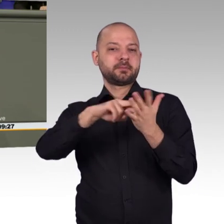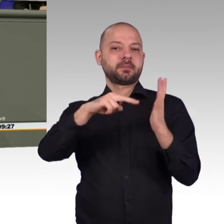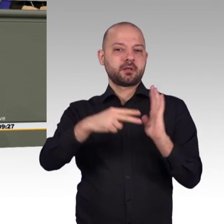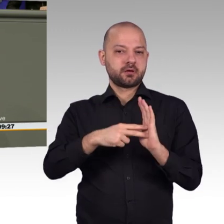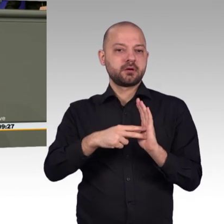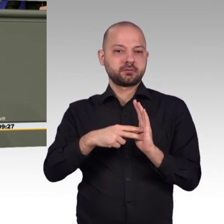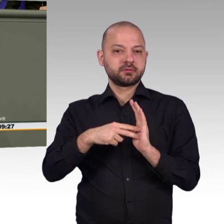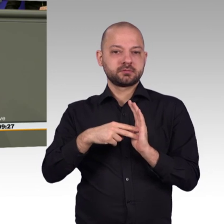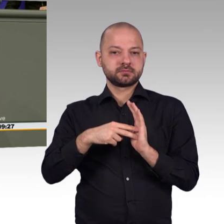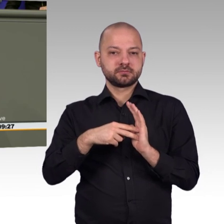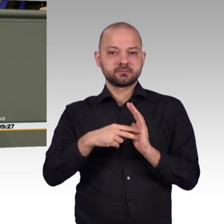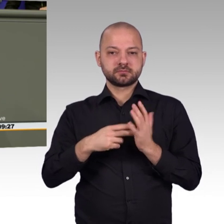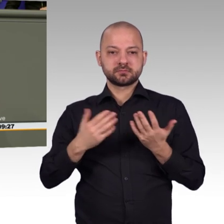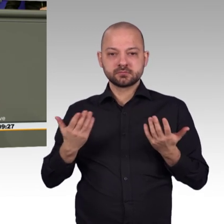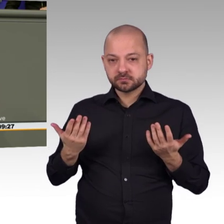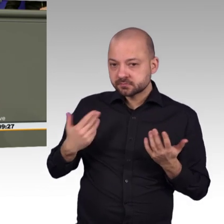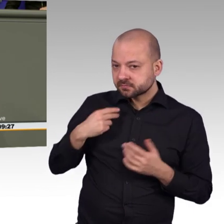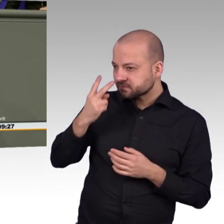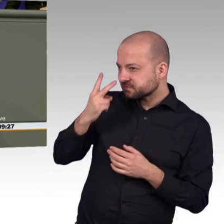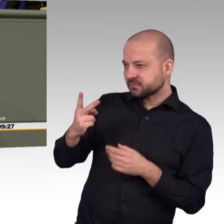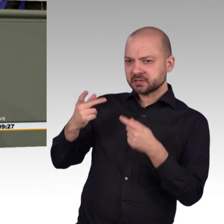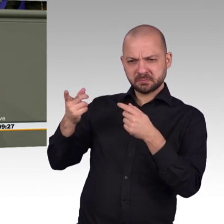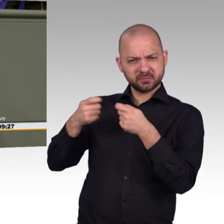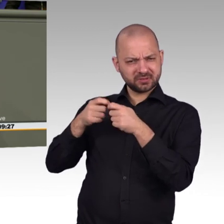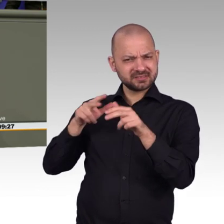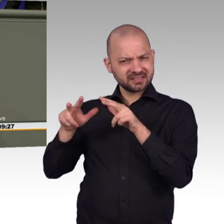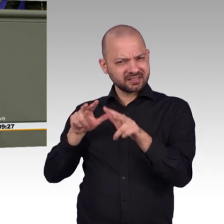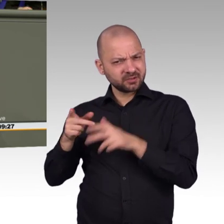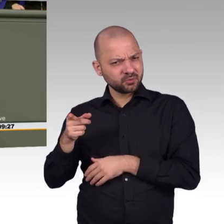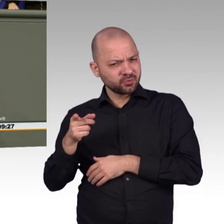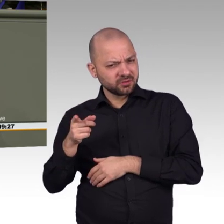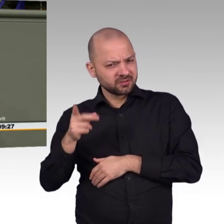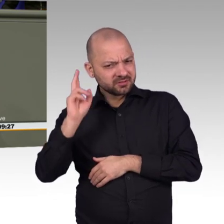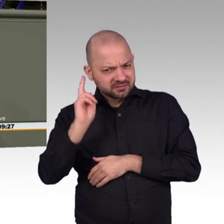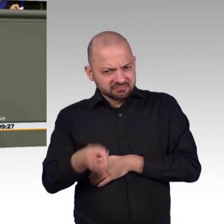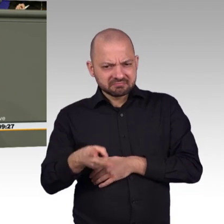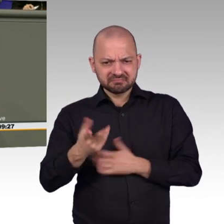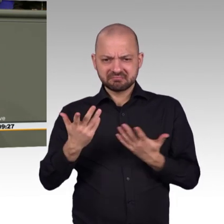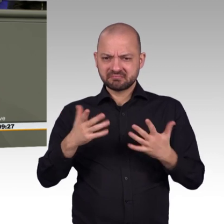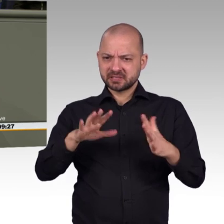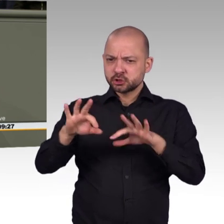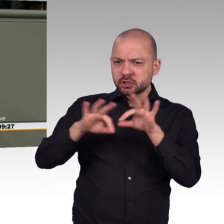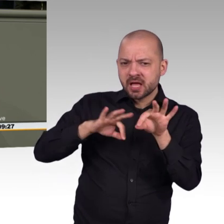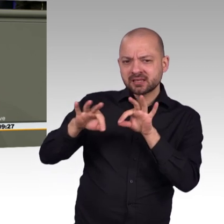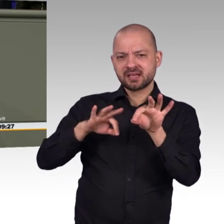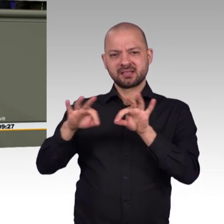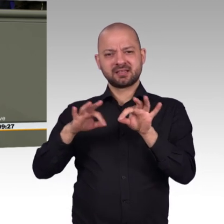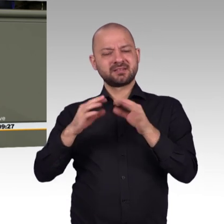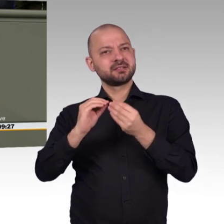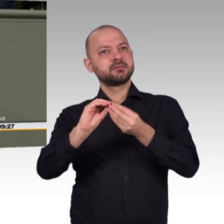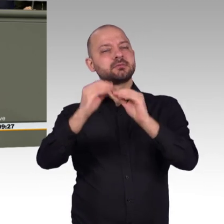unzusammenhängenden Einzelmaßnahmen enthält nicht eine einzige die simplen Mindestinformation, wann sie anfängt,